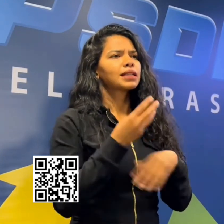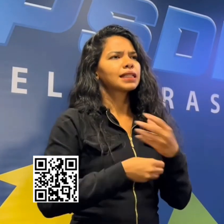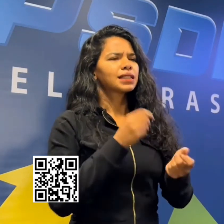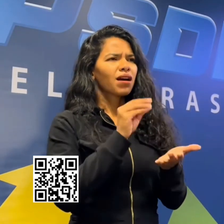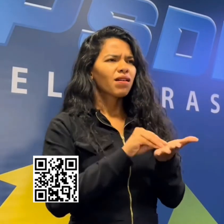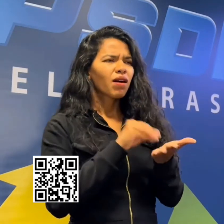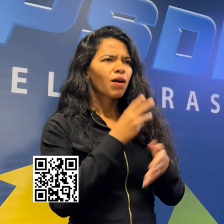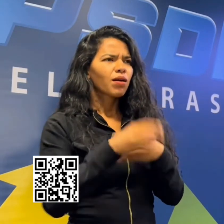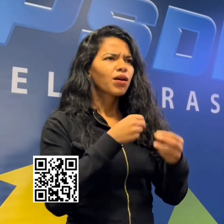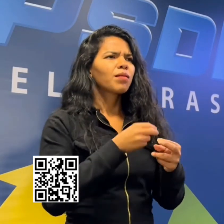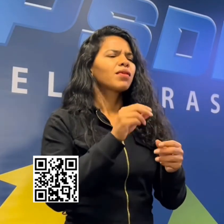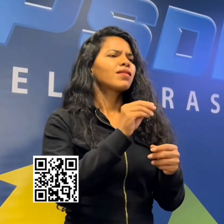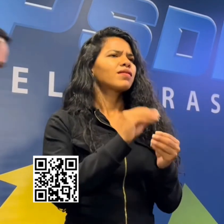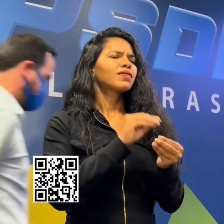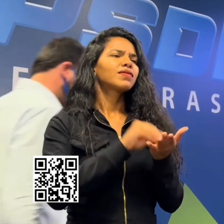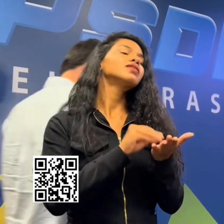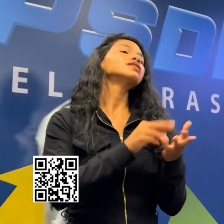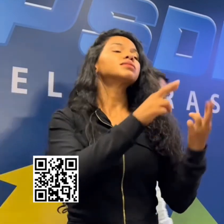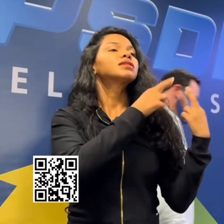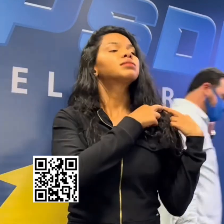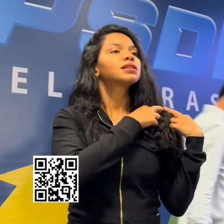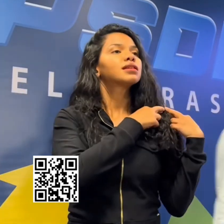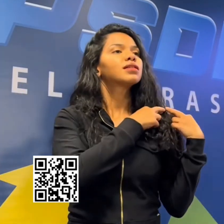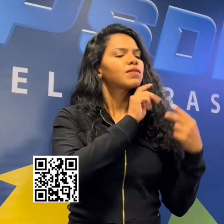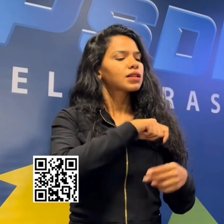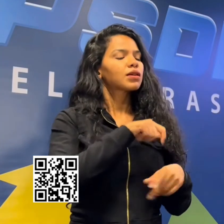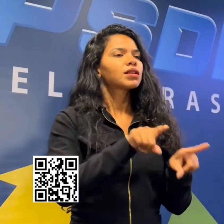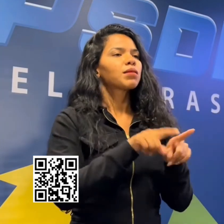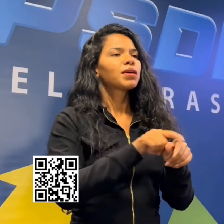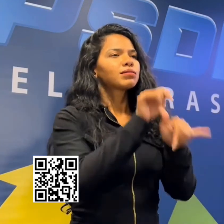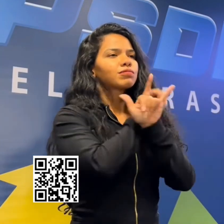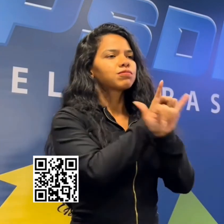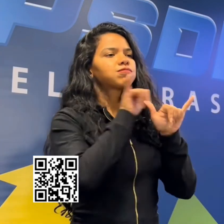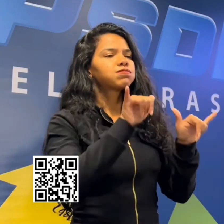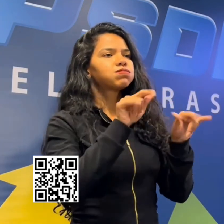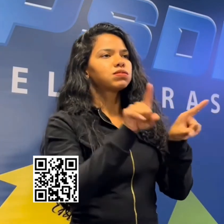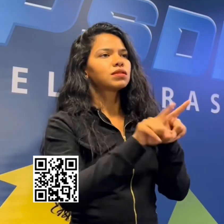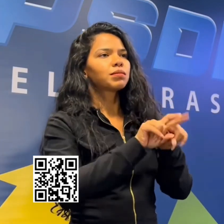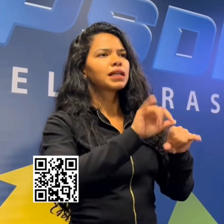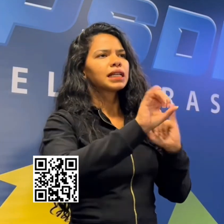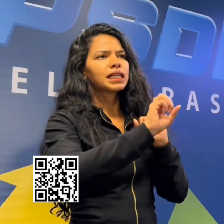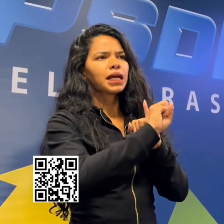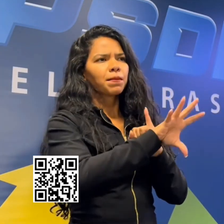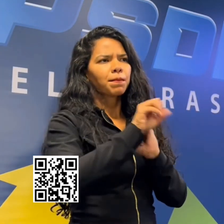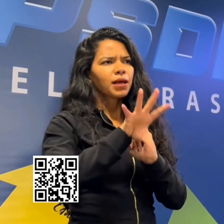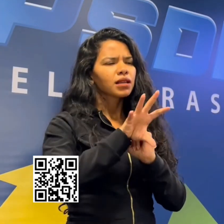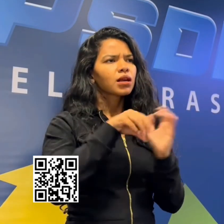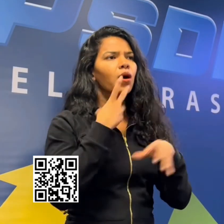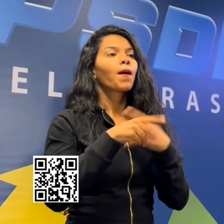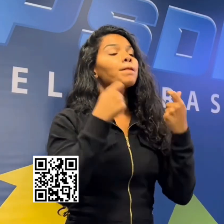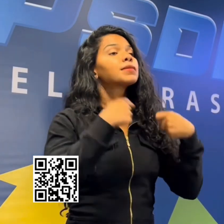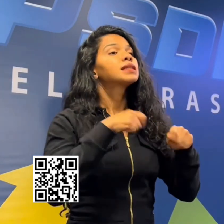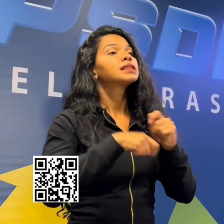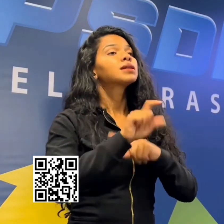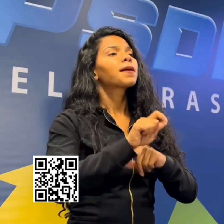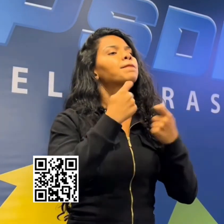irresponsabilidade fiscal, da regulação da mídia e dos ataques às instituições democráticas precisa ficar para trás.